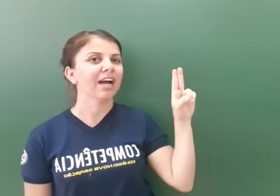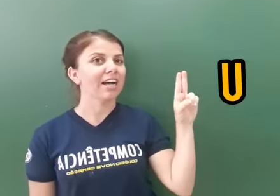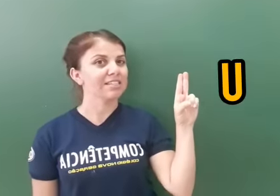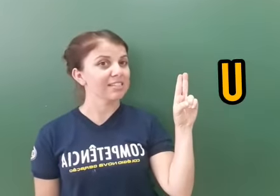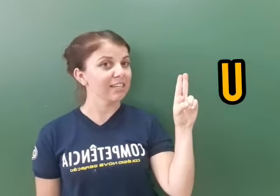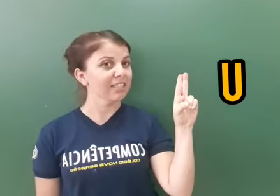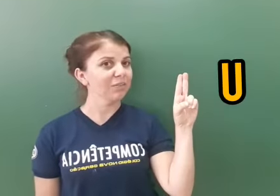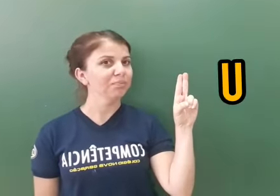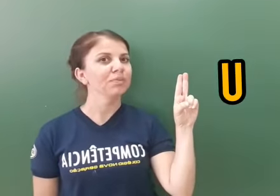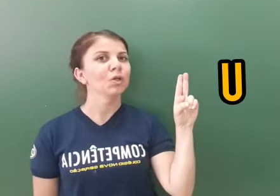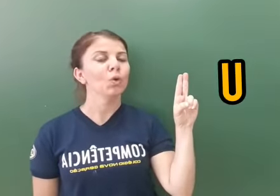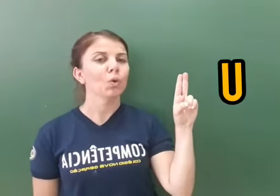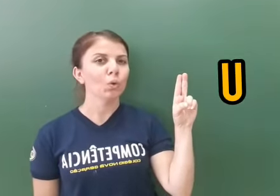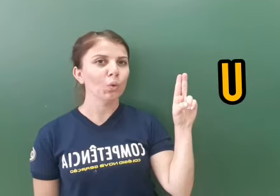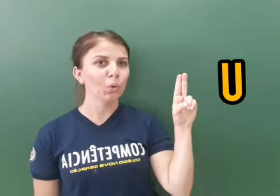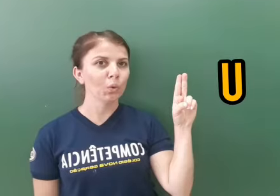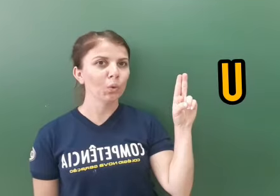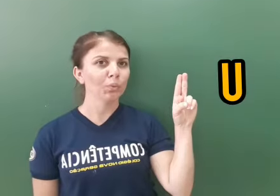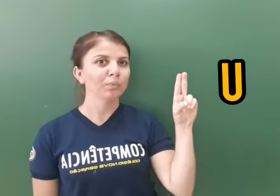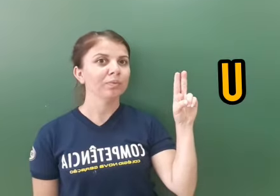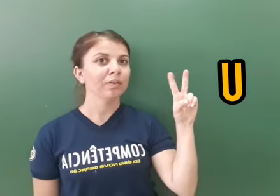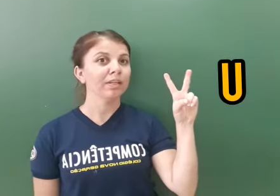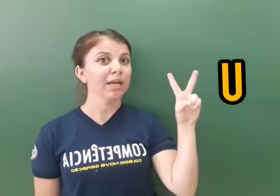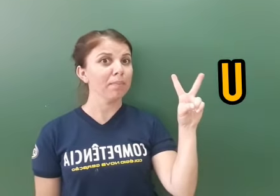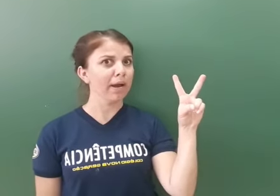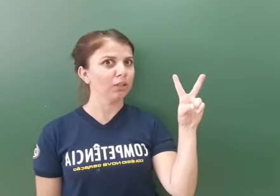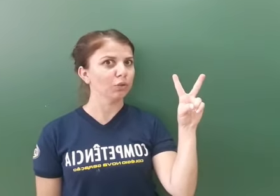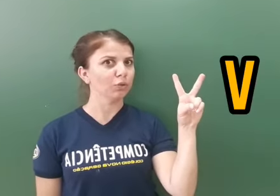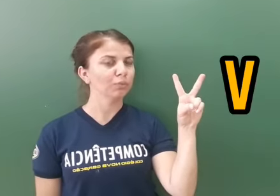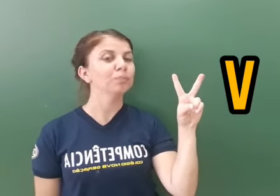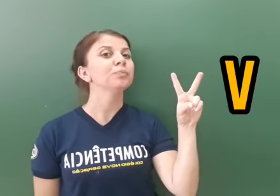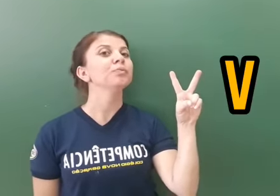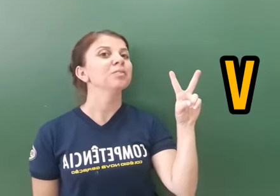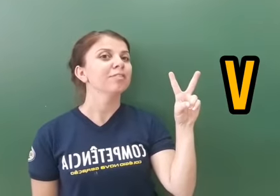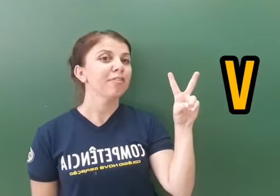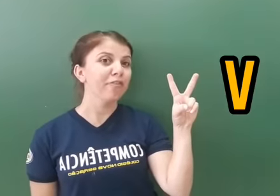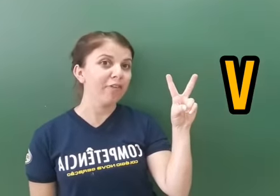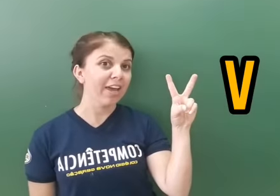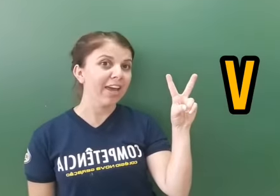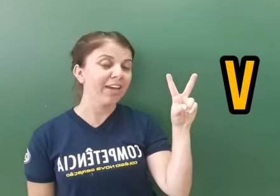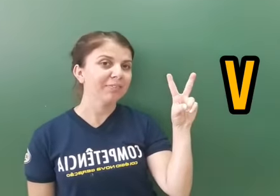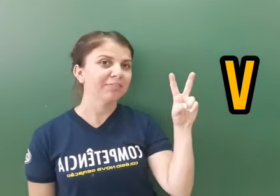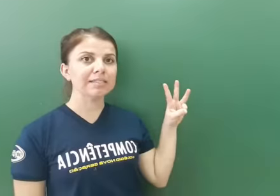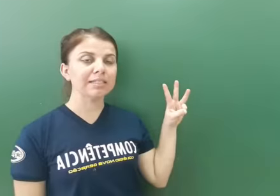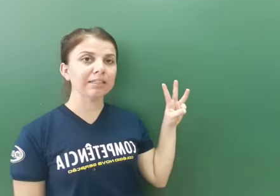Assim. U. E aberto. V. Assim.